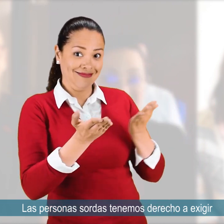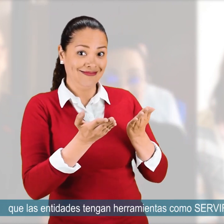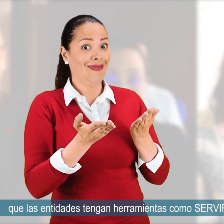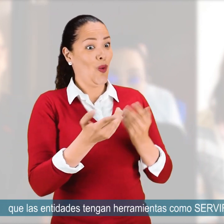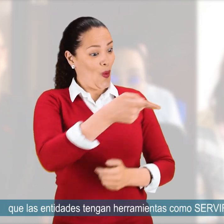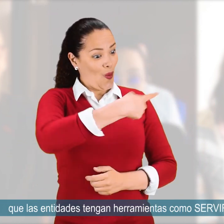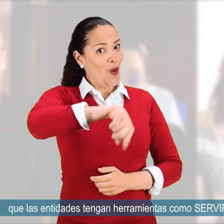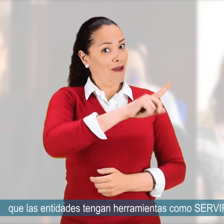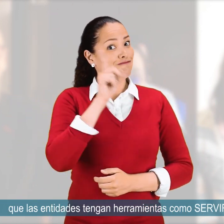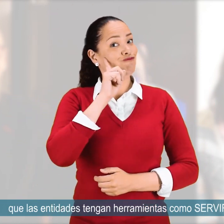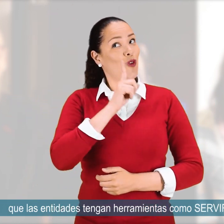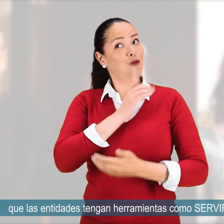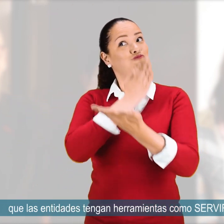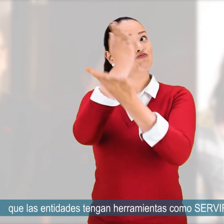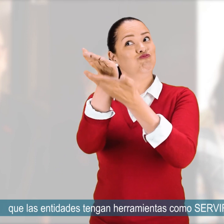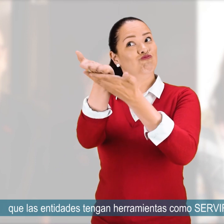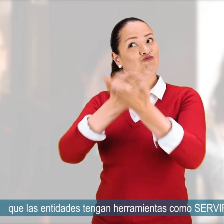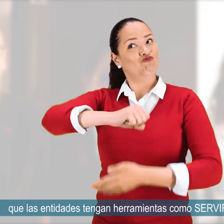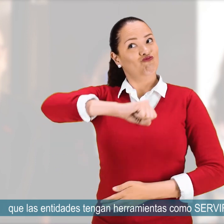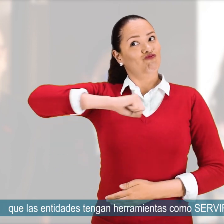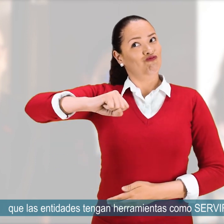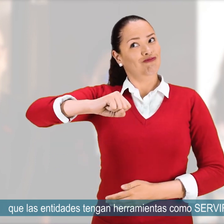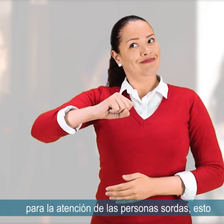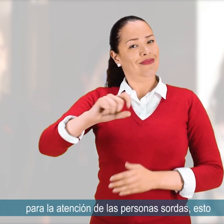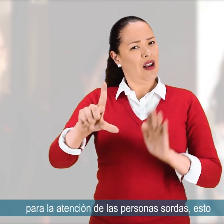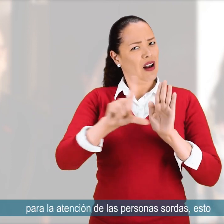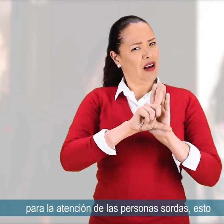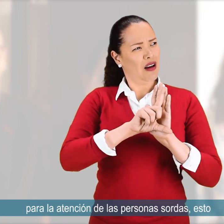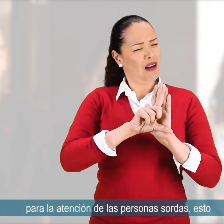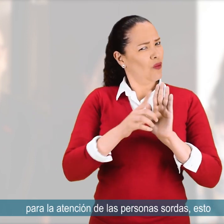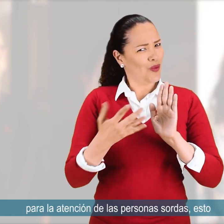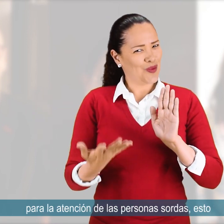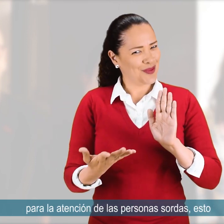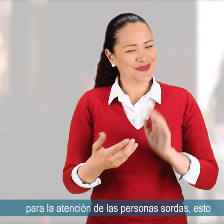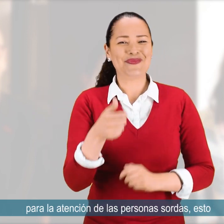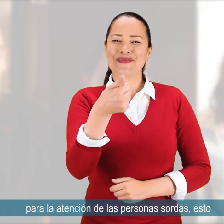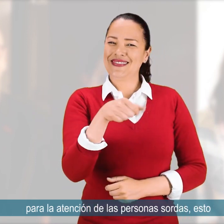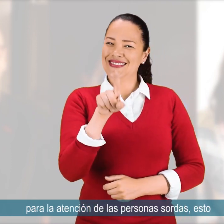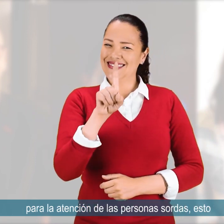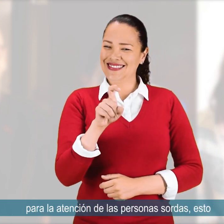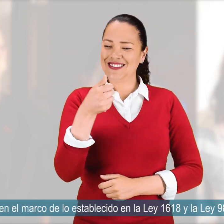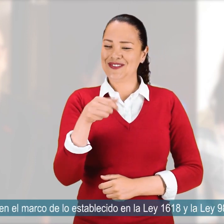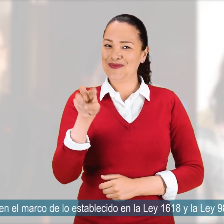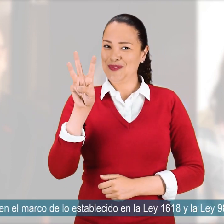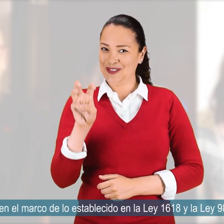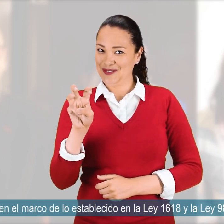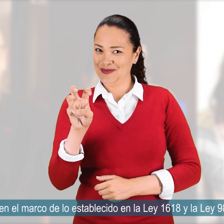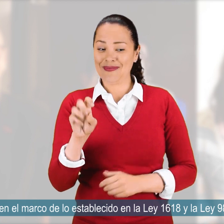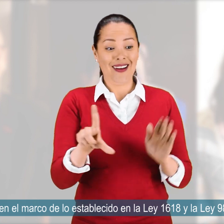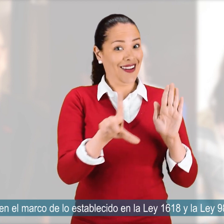exigir que las entidades tengan herramientas como Servir para la atención de las personas sordas. Esto en el marco de lo establecido en la